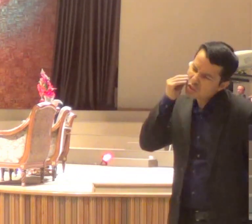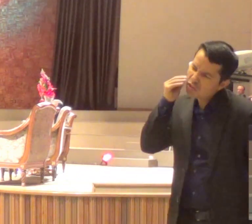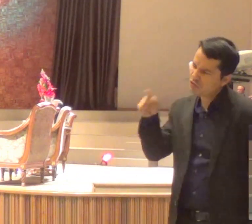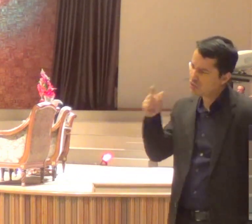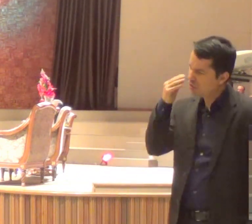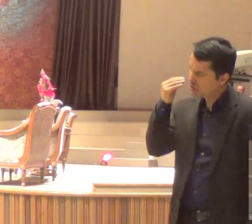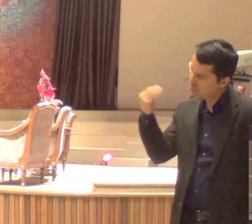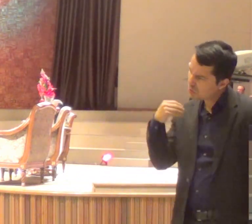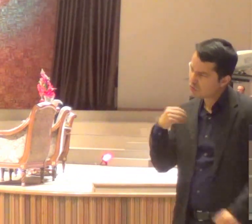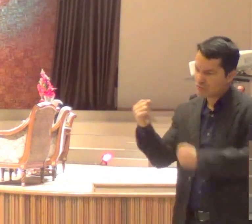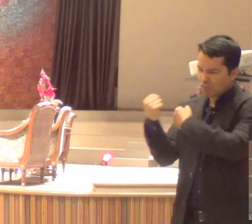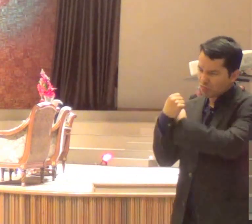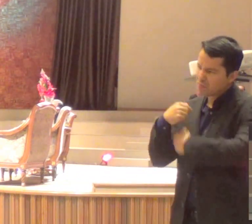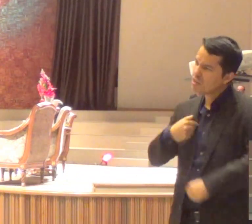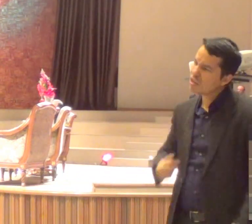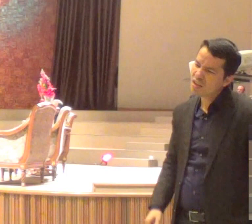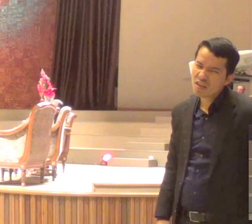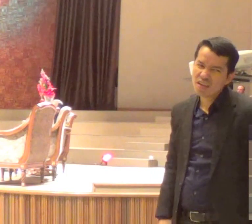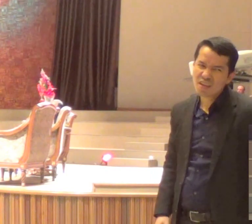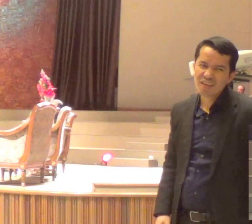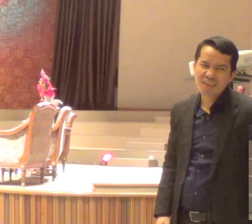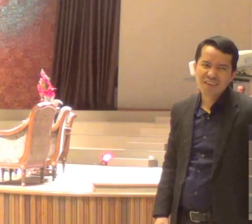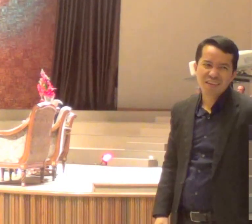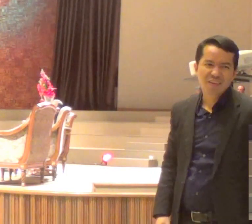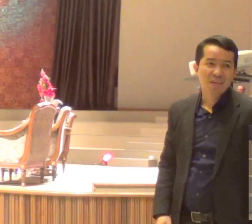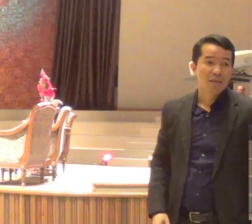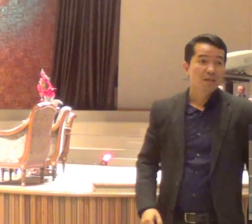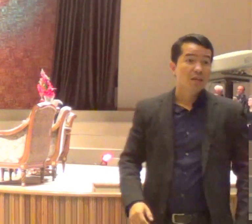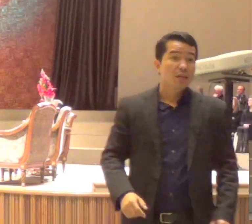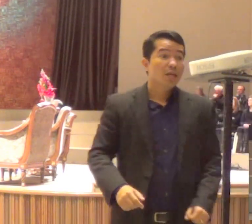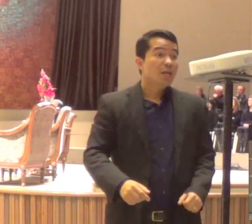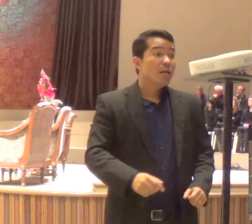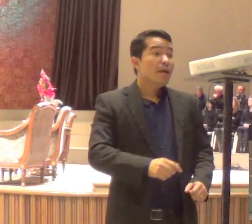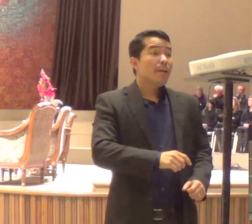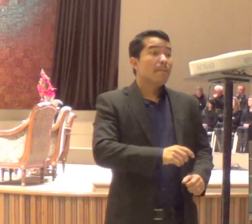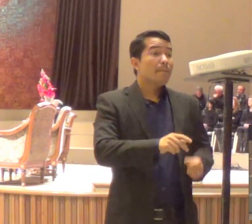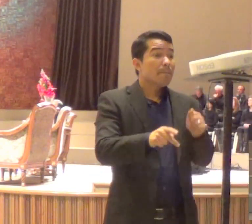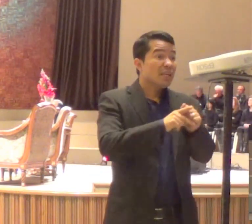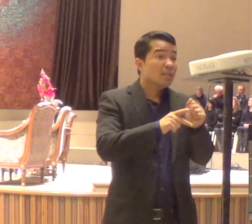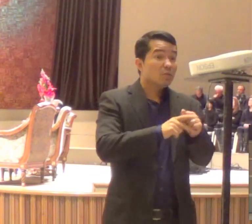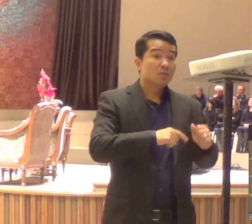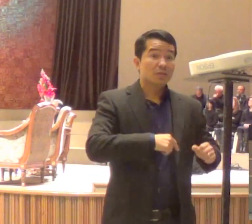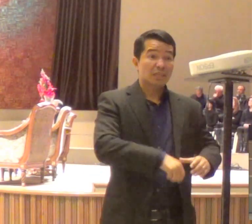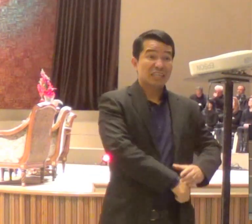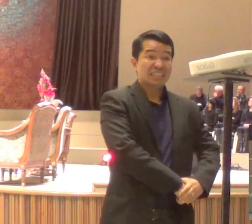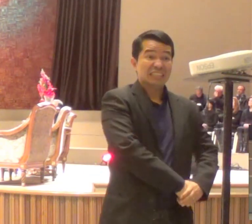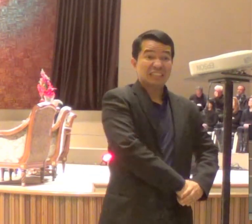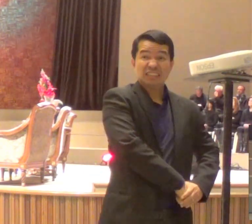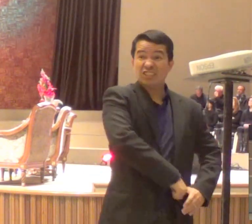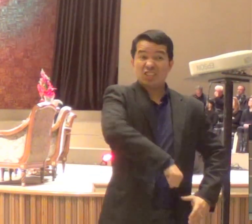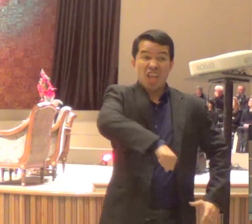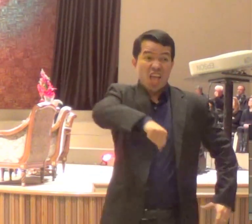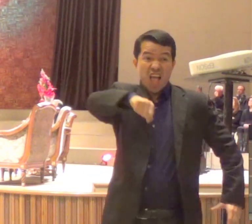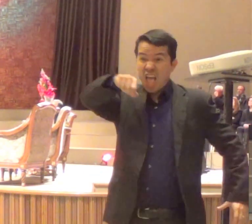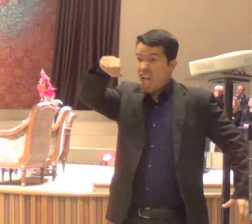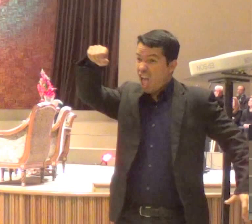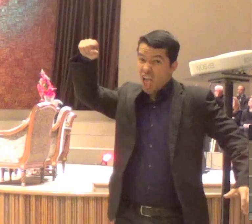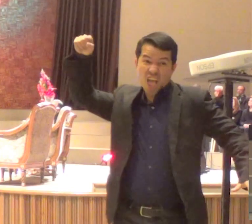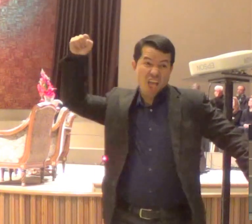a Bíblia, você vai descobrir, que Pedro tinha uma espada, e naquela hora, ele olhou para a SWAT, e não